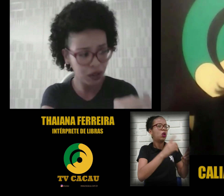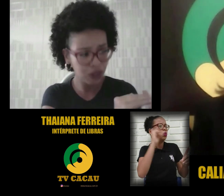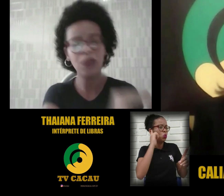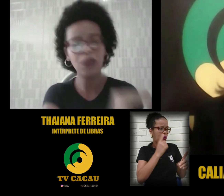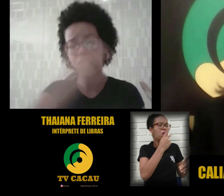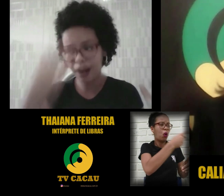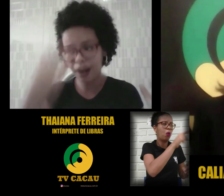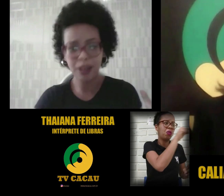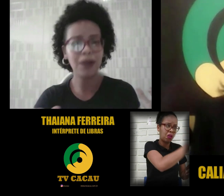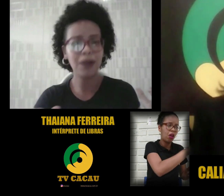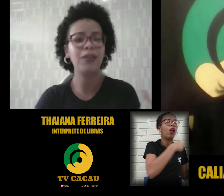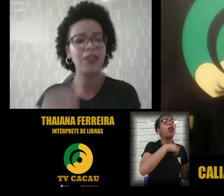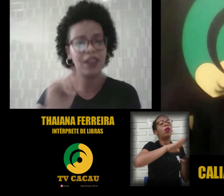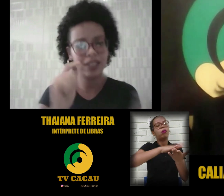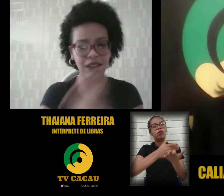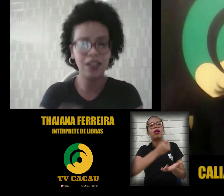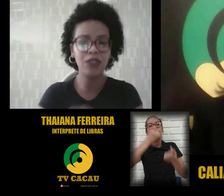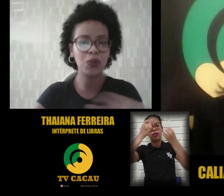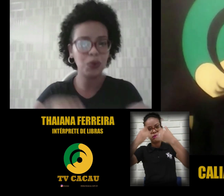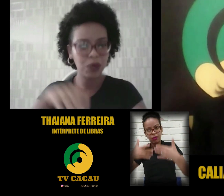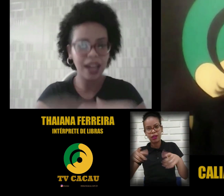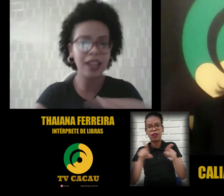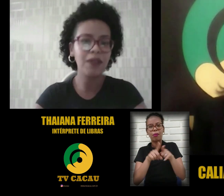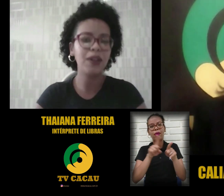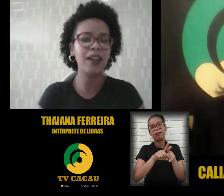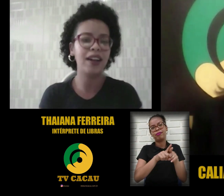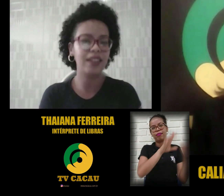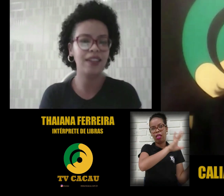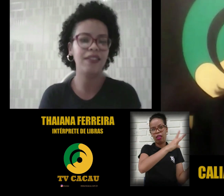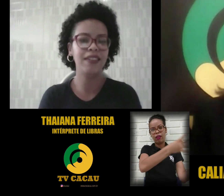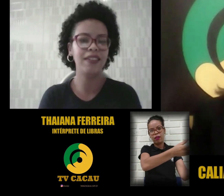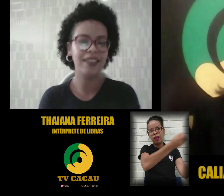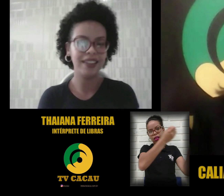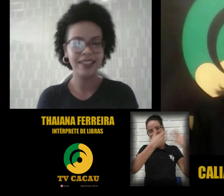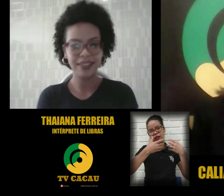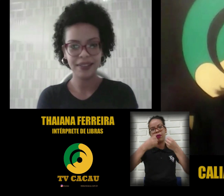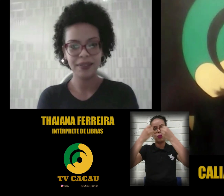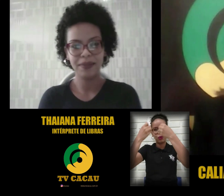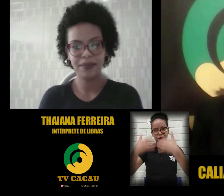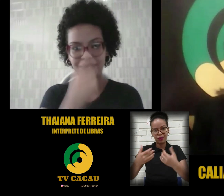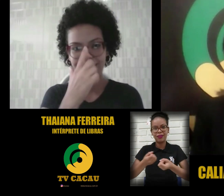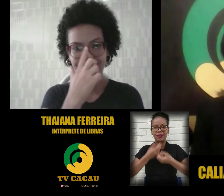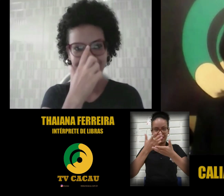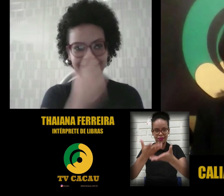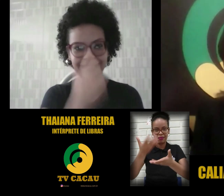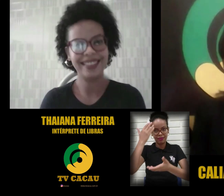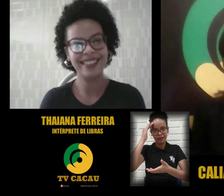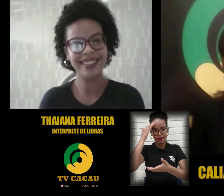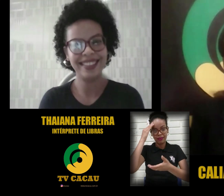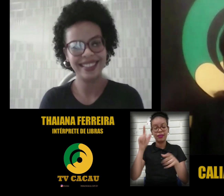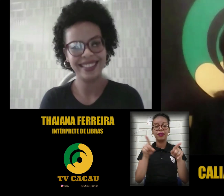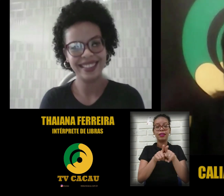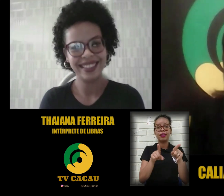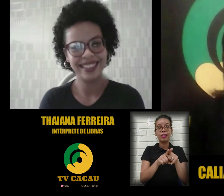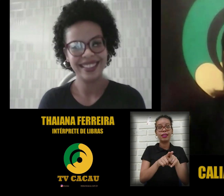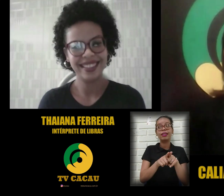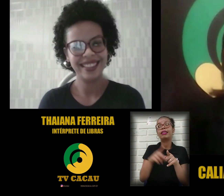isso, eu vou falar a mesma coisa. Agora, seguindo a estrutura da língua dele, entendeu? Entendi. Aí você tem uma outra questão que você